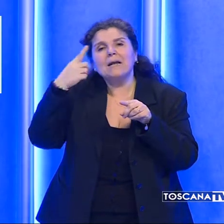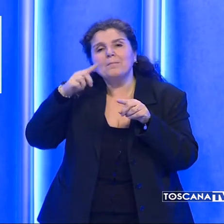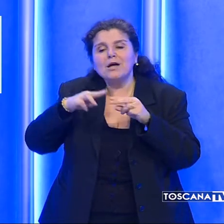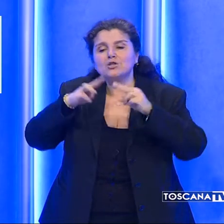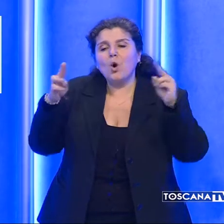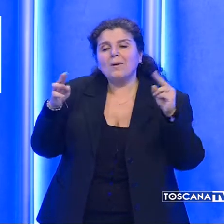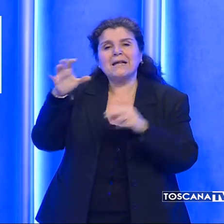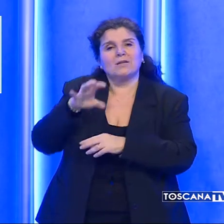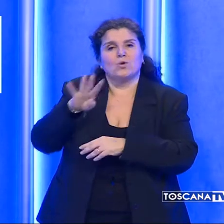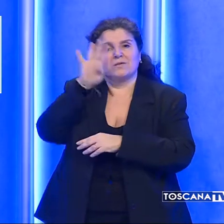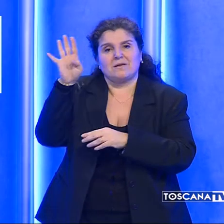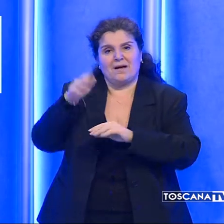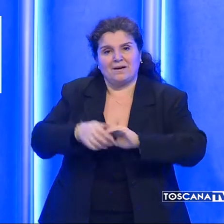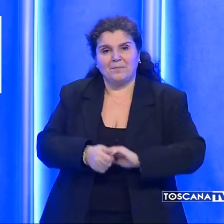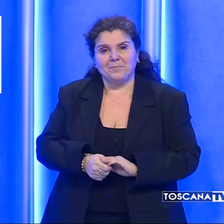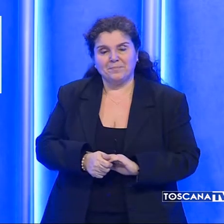Toscana.